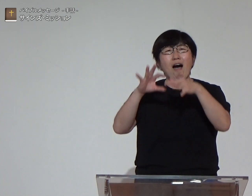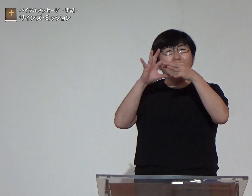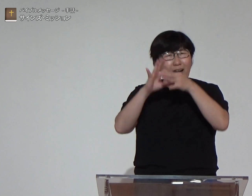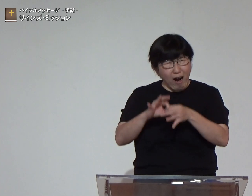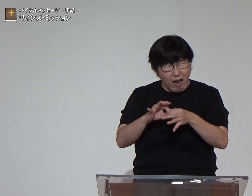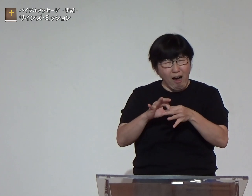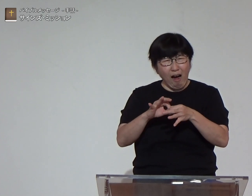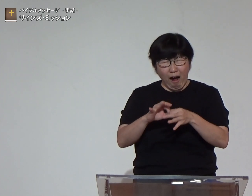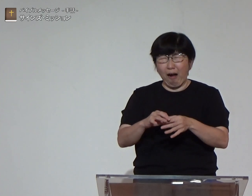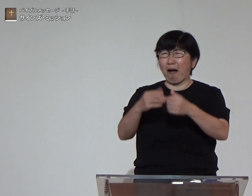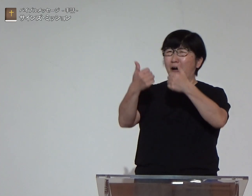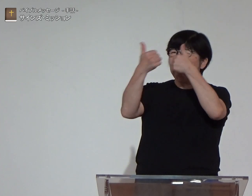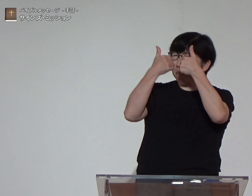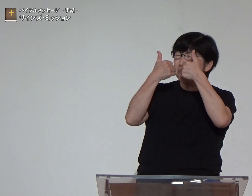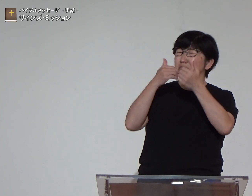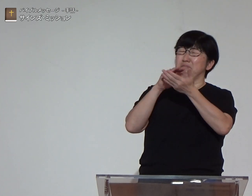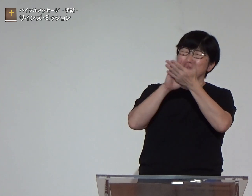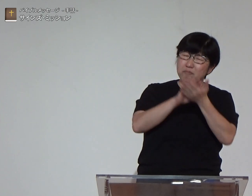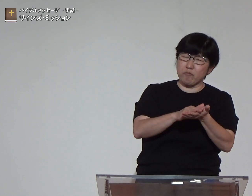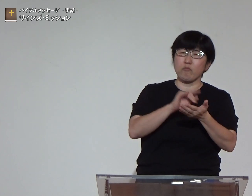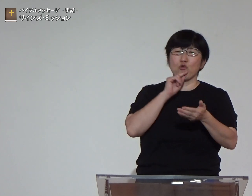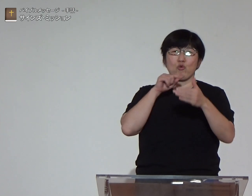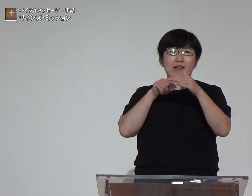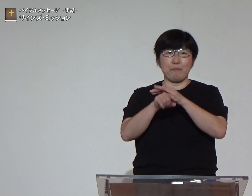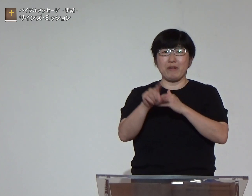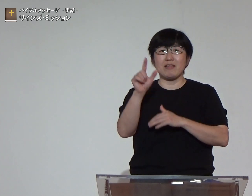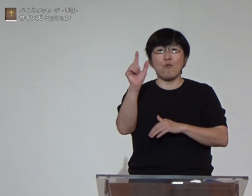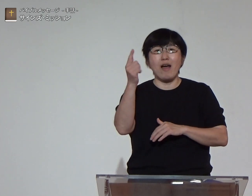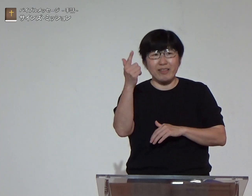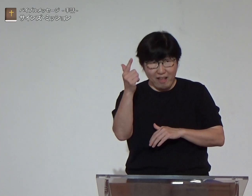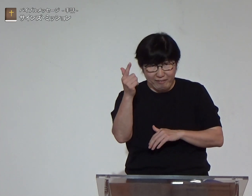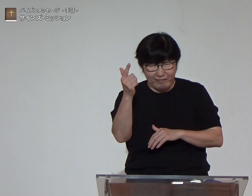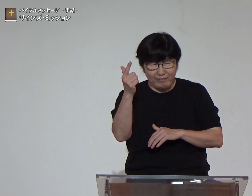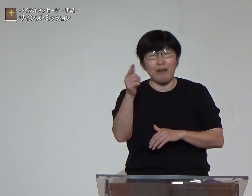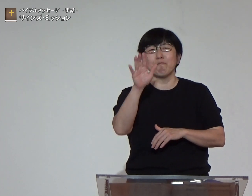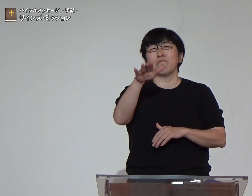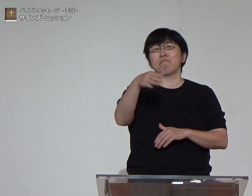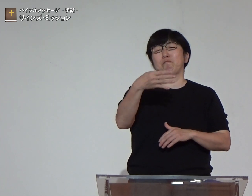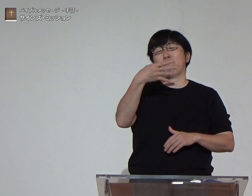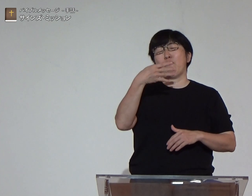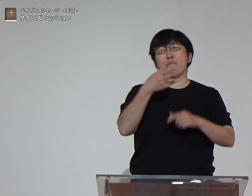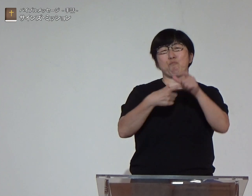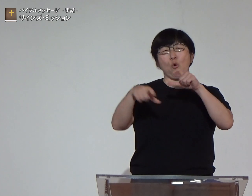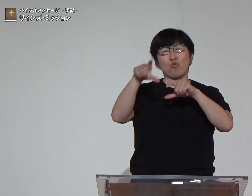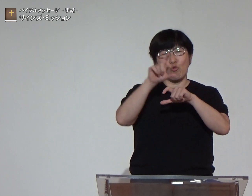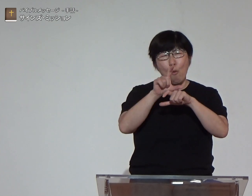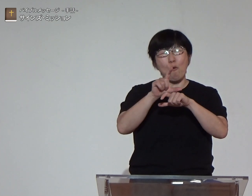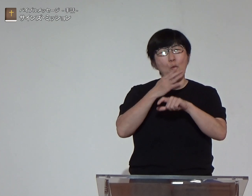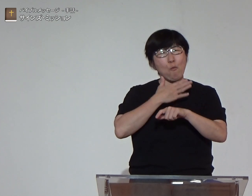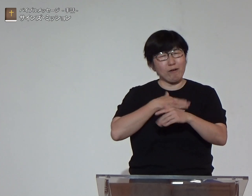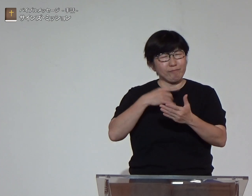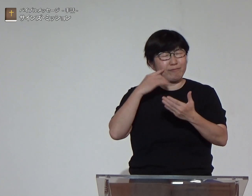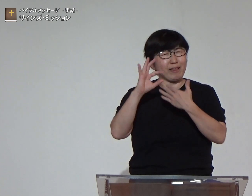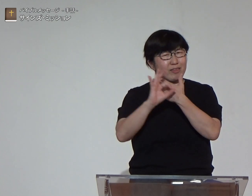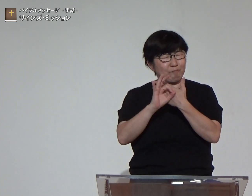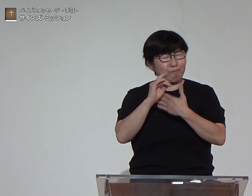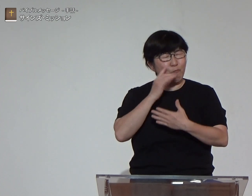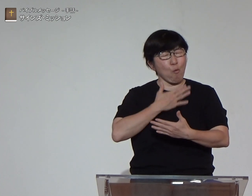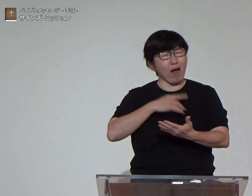何か悪いことをしたから罰が下りなくなるんだというのではなくここをも